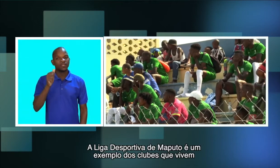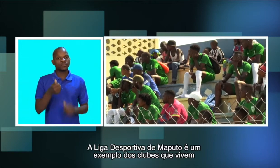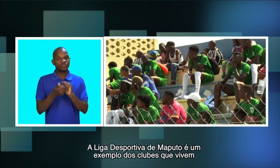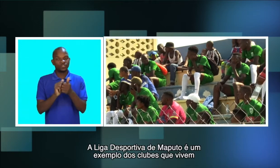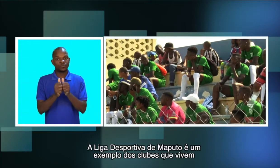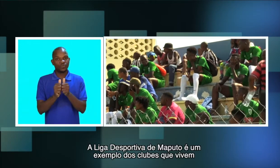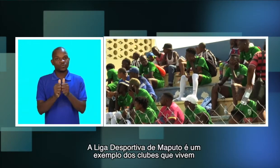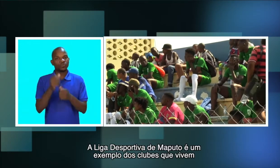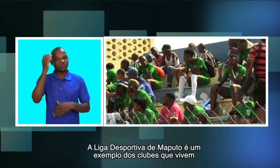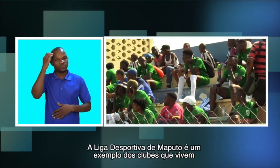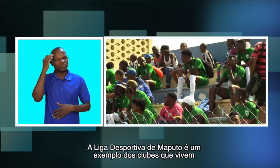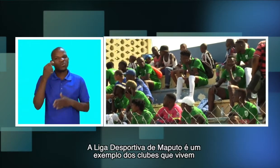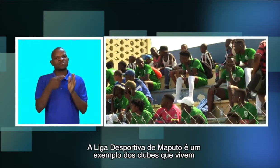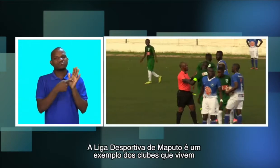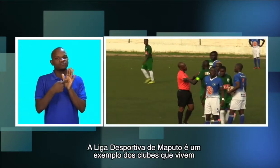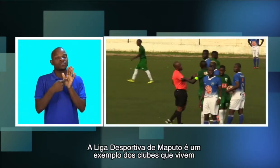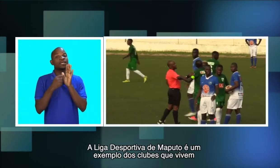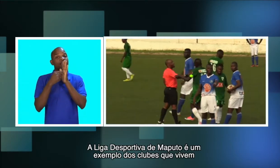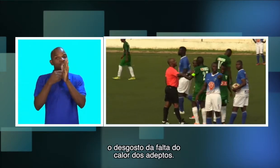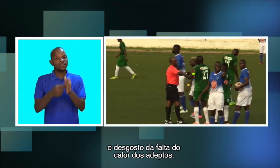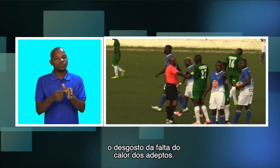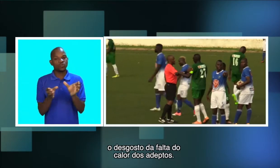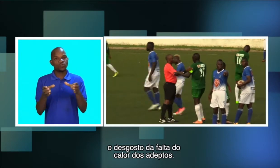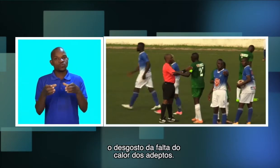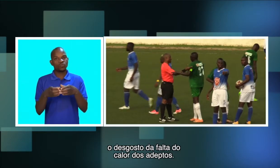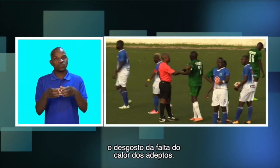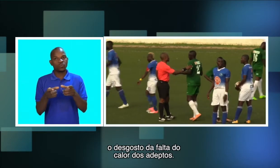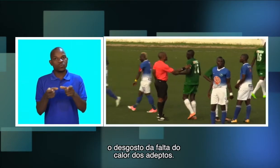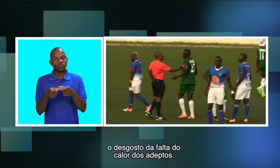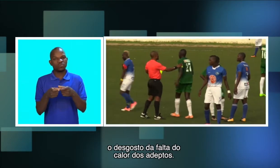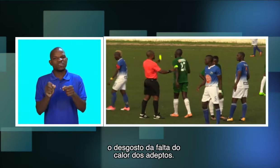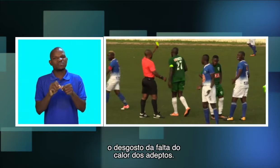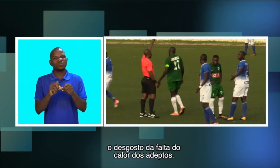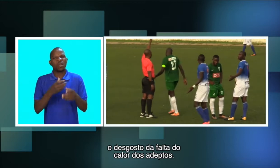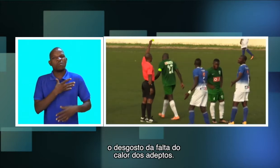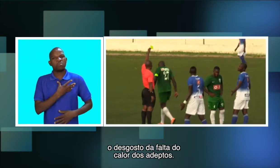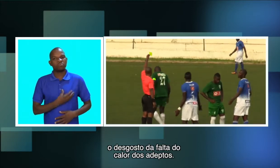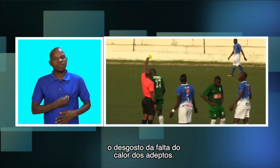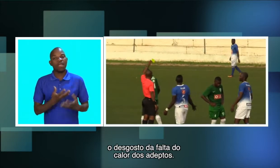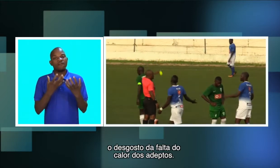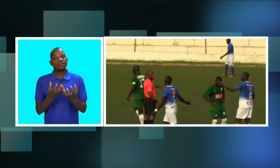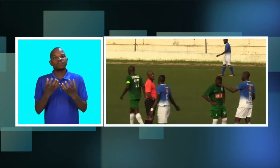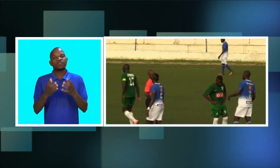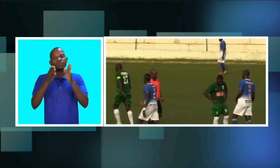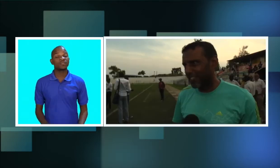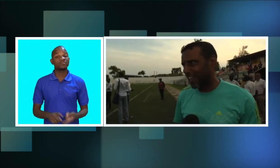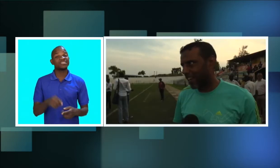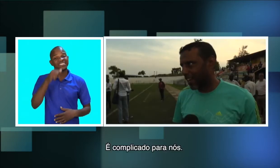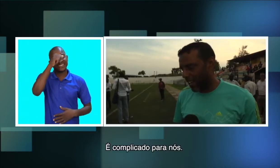Maputo é um exemplo dos clubes que vivem o desgosto da falta do calor dos adeptos. É